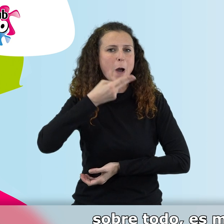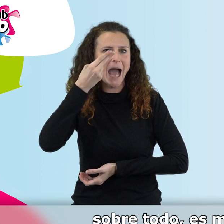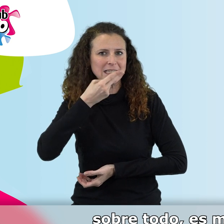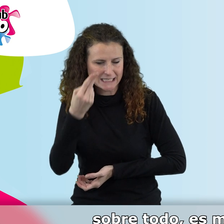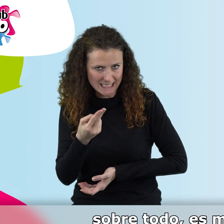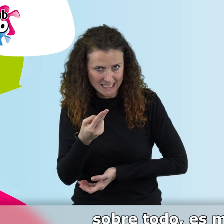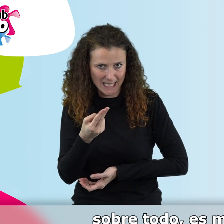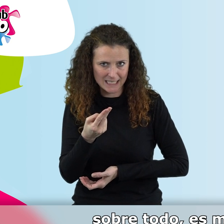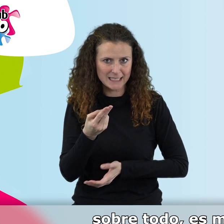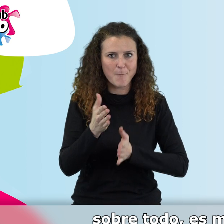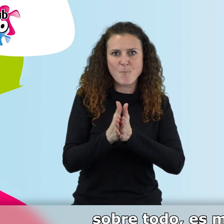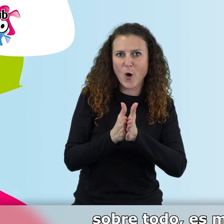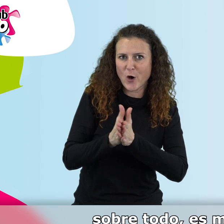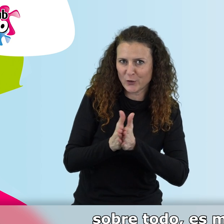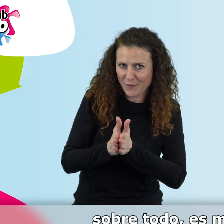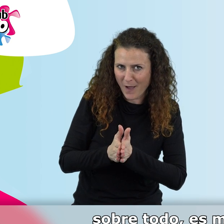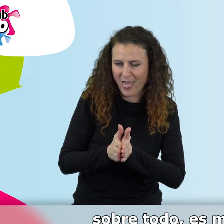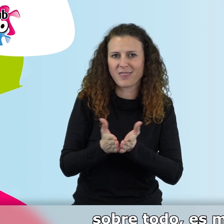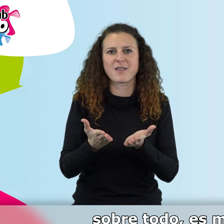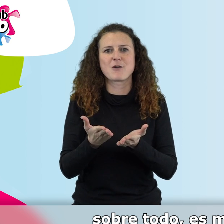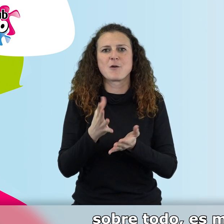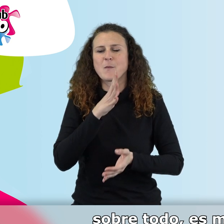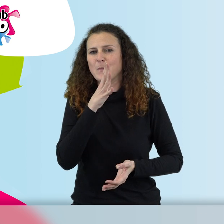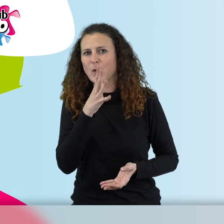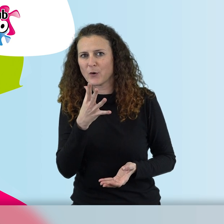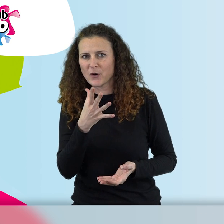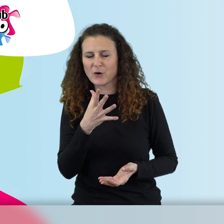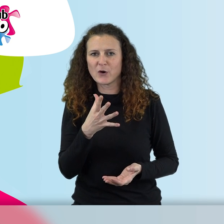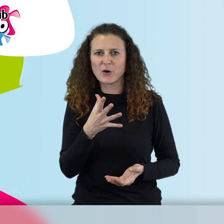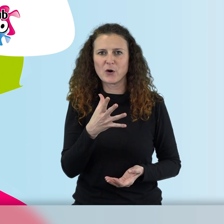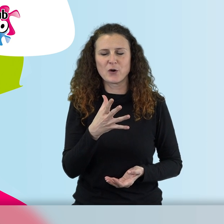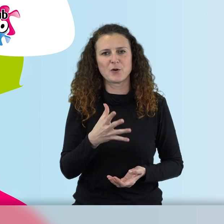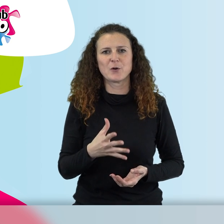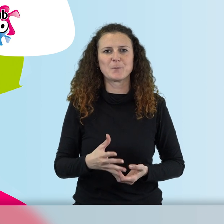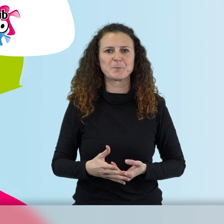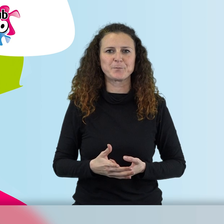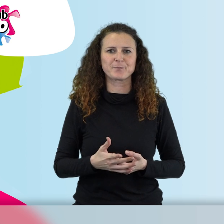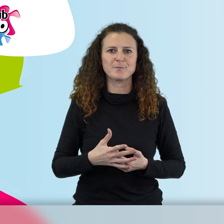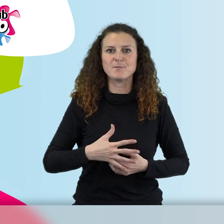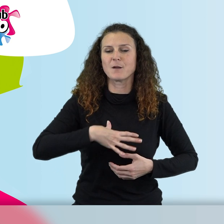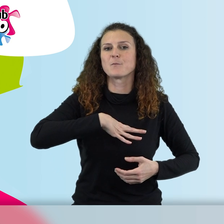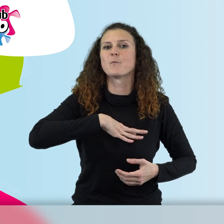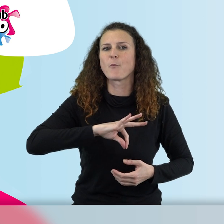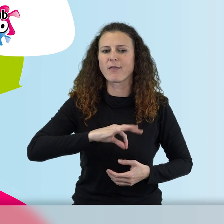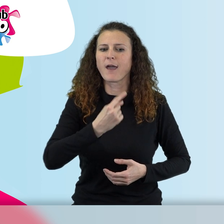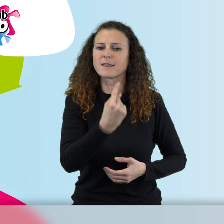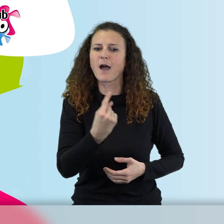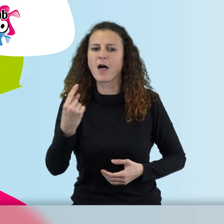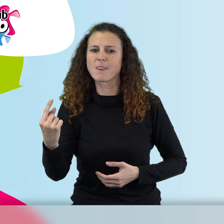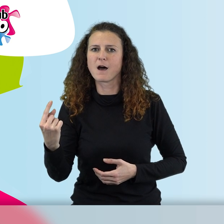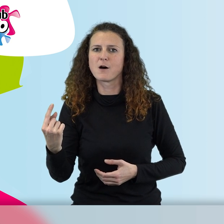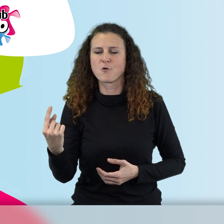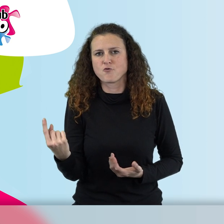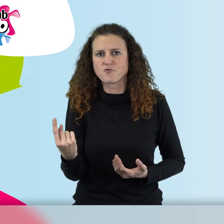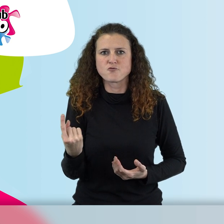sobre todo es motivador, puesto que forma parte un poco de la opción personal que uno,